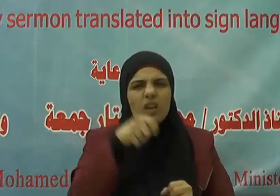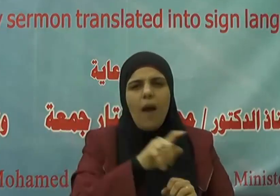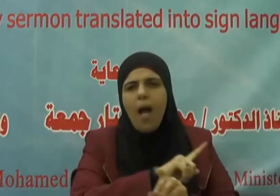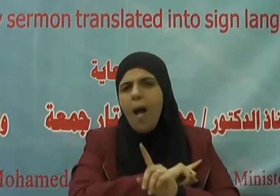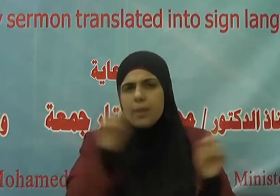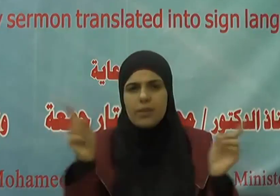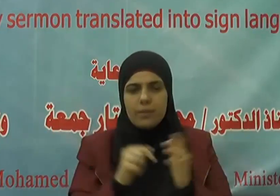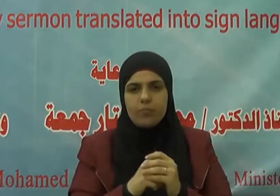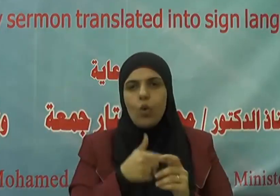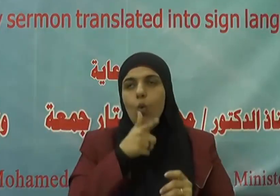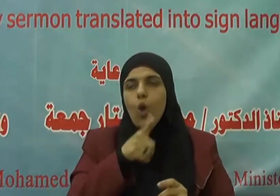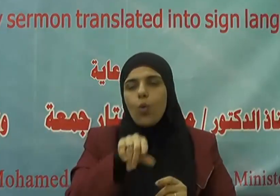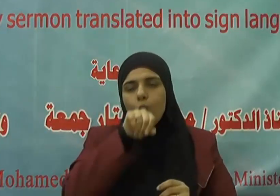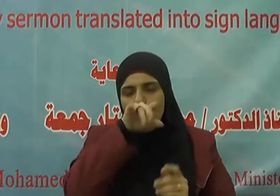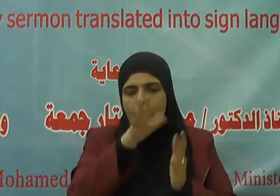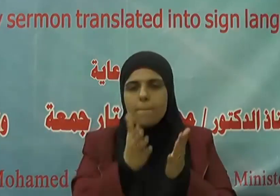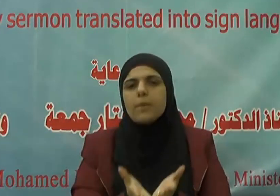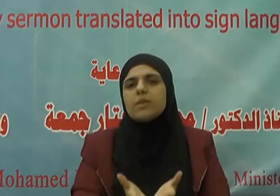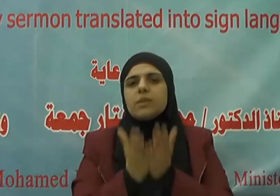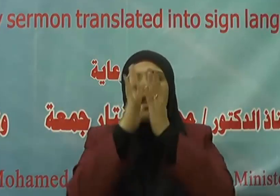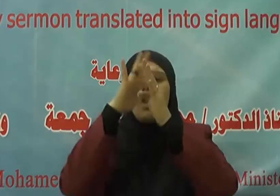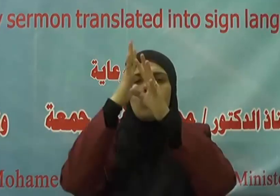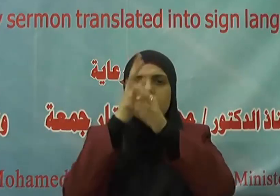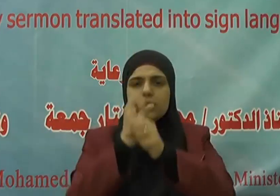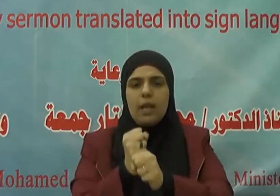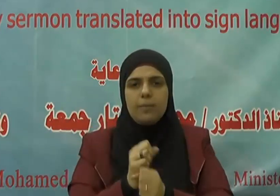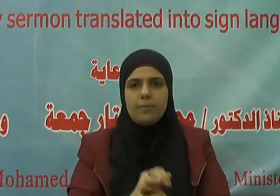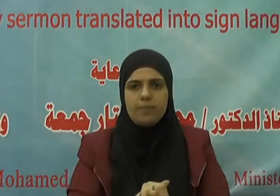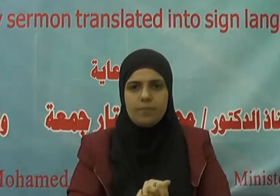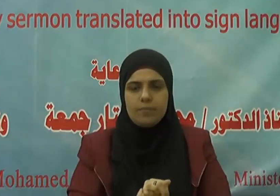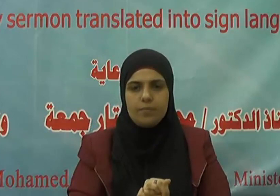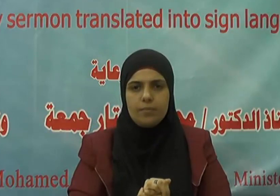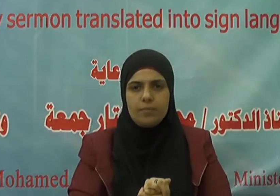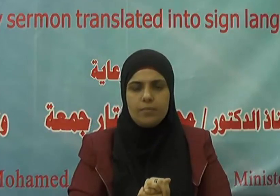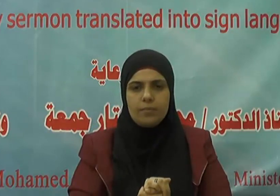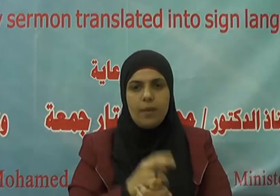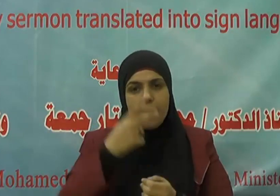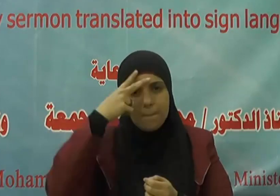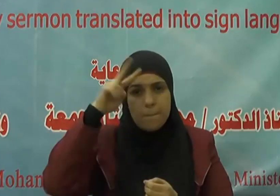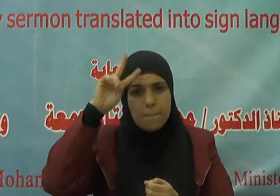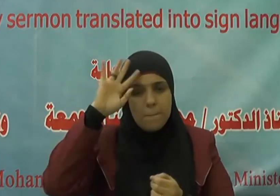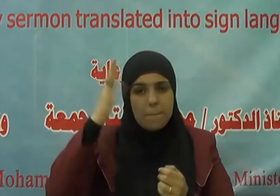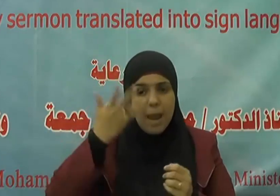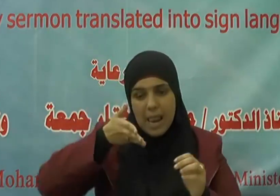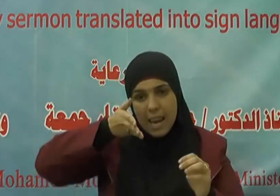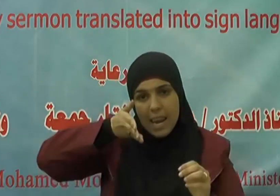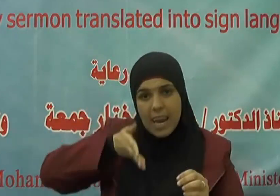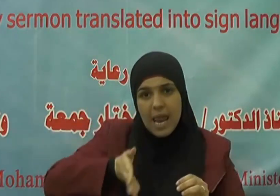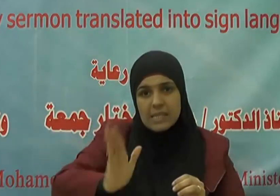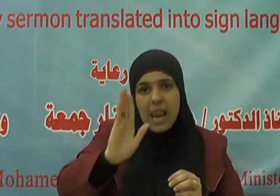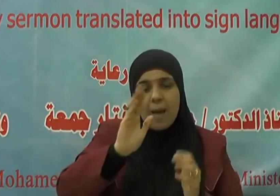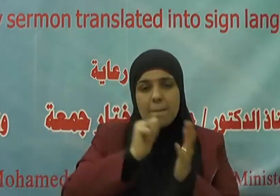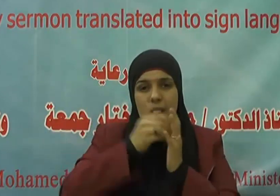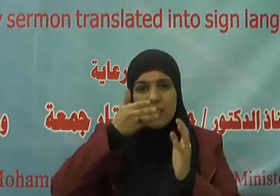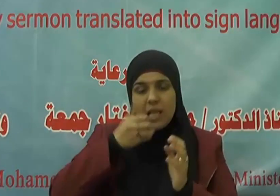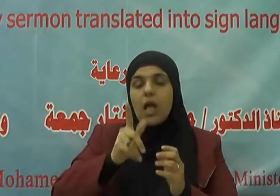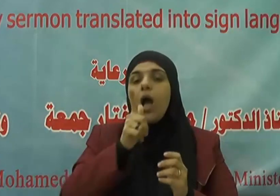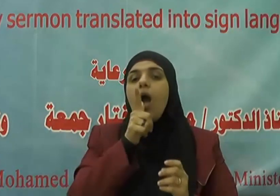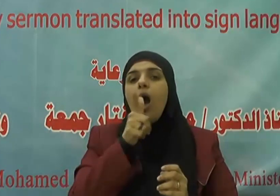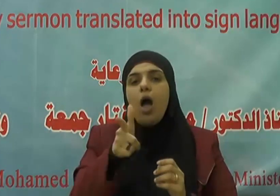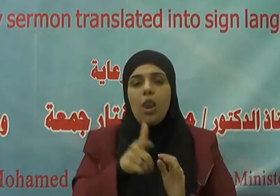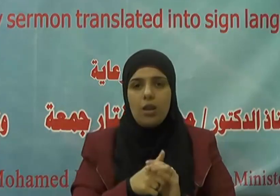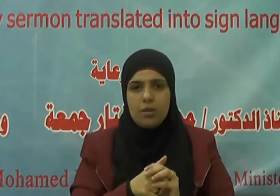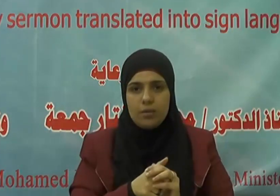ويقول صلى الله عليه وسلم من نزل منزلا ثم قال